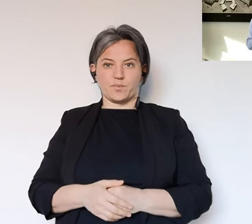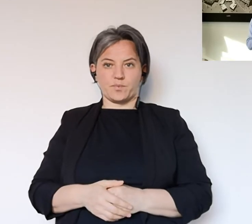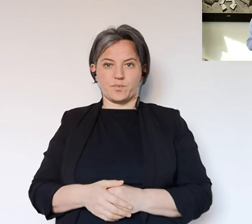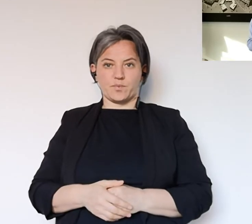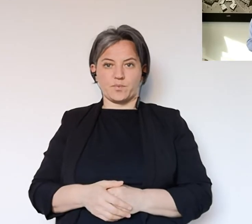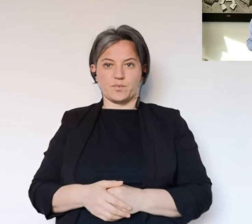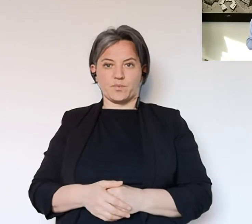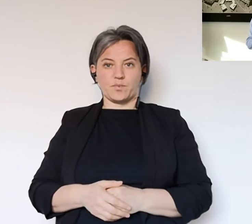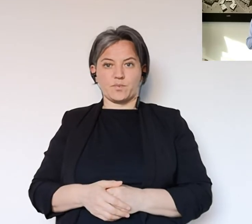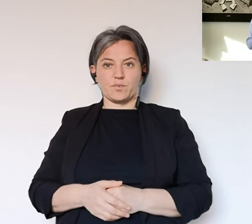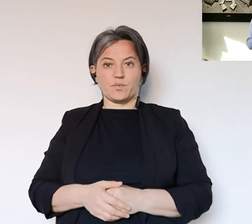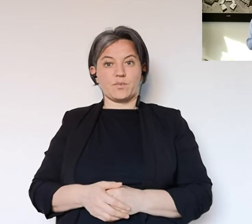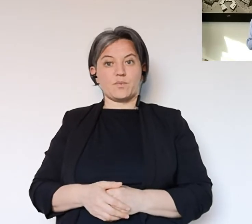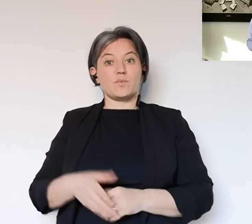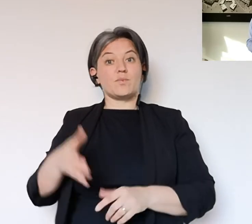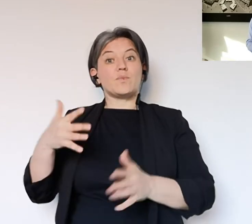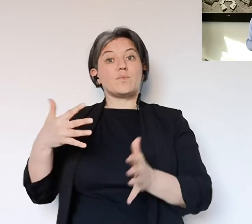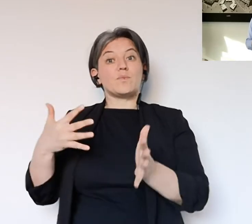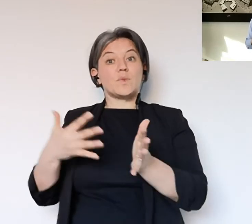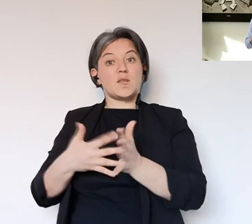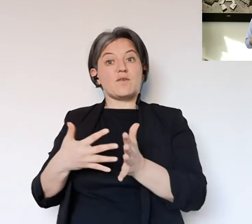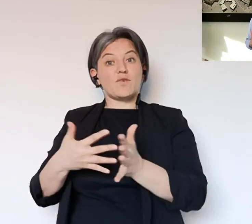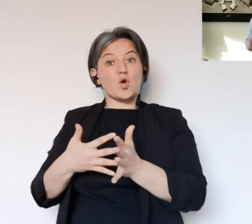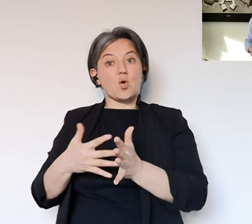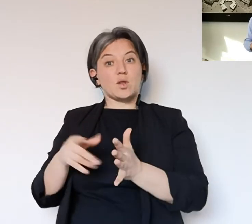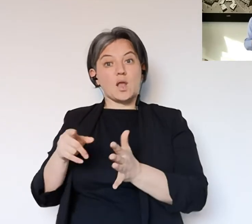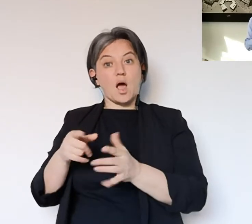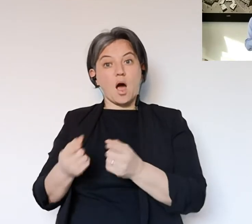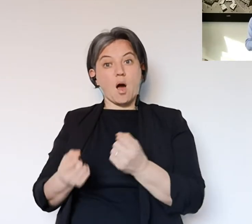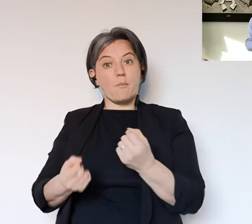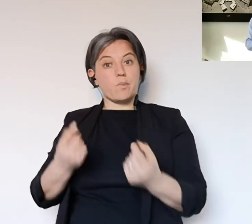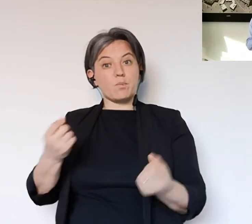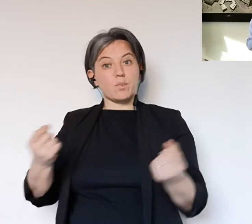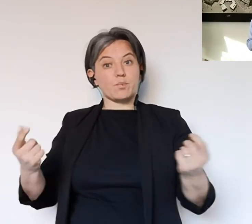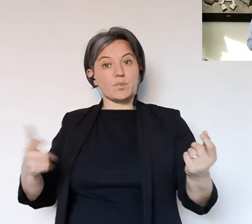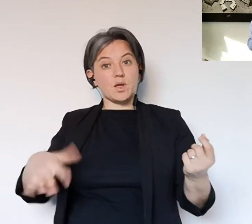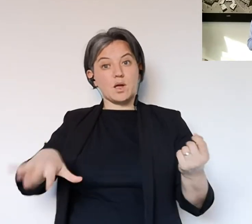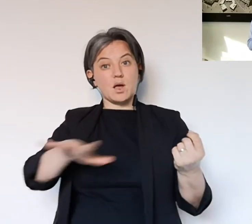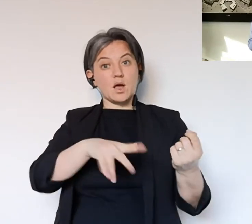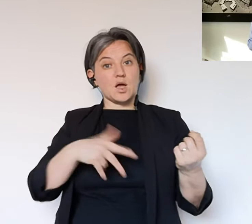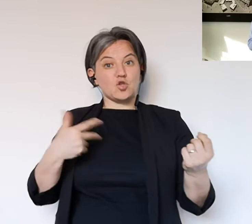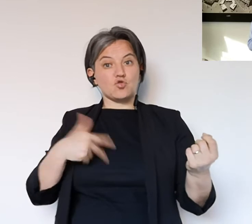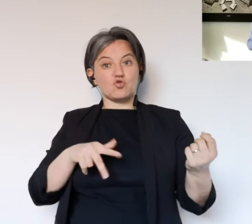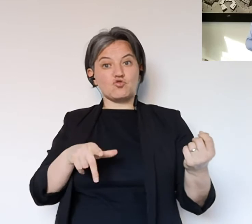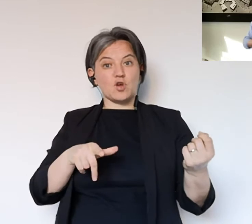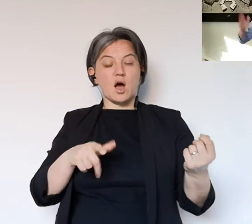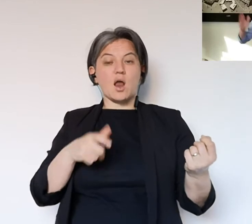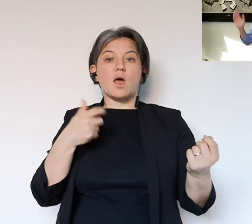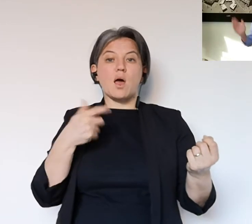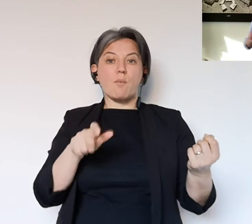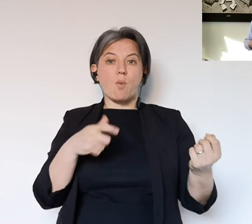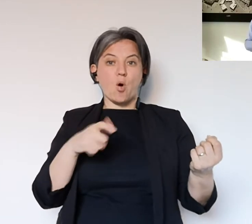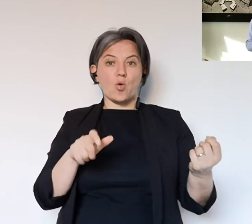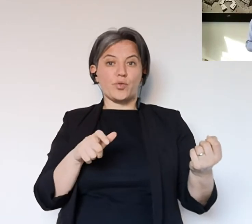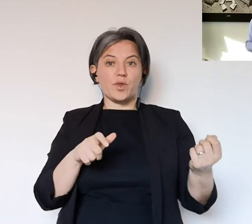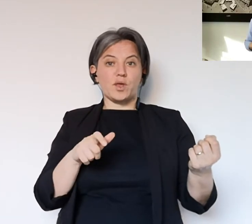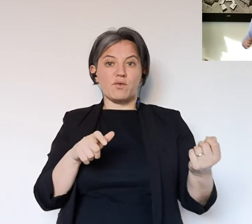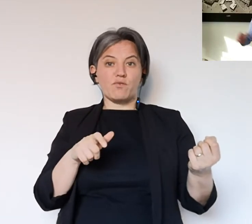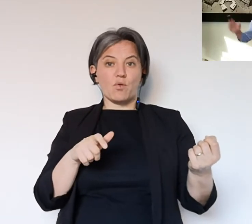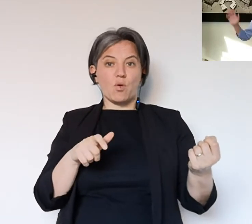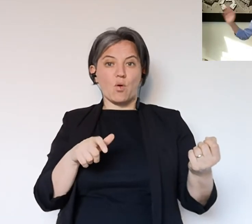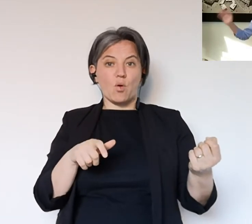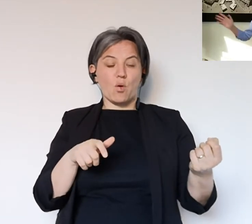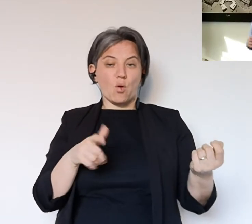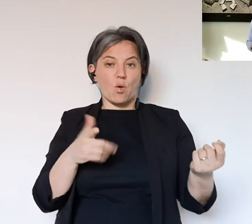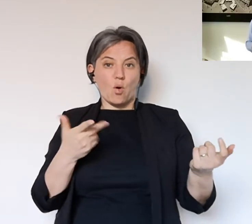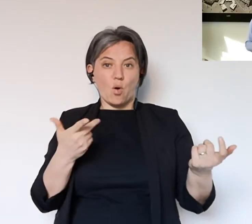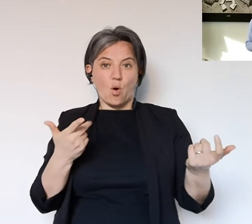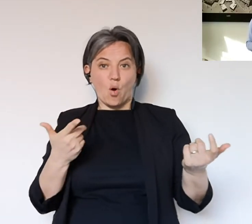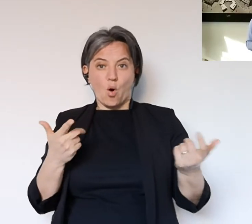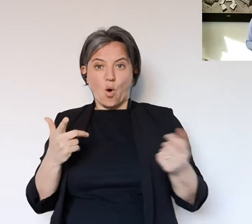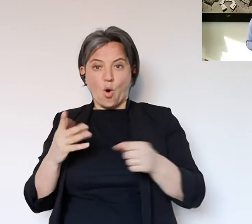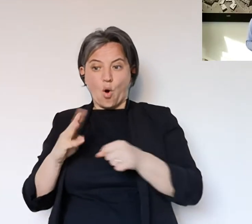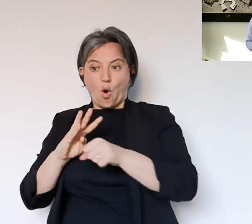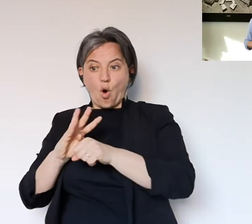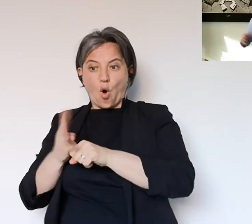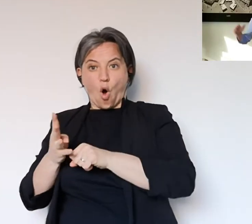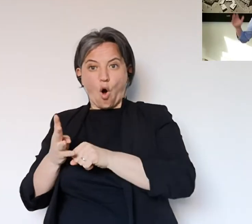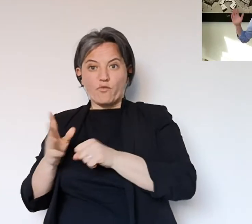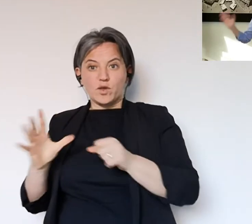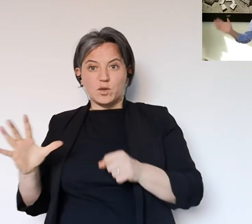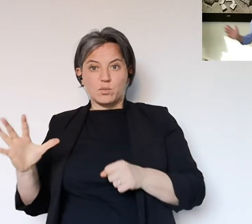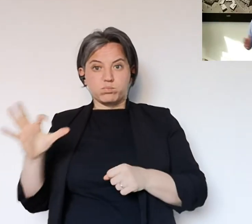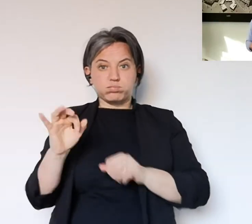difficoltà che si creano dal punto di vista sociale dalla situazione